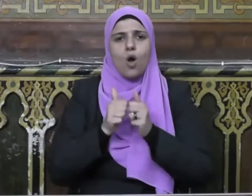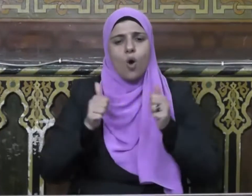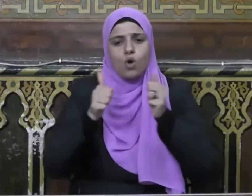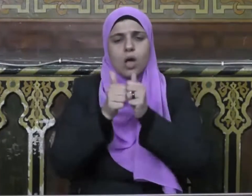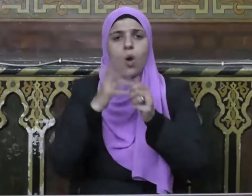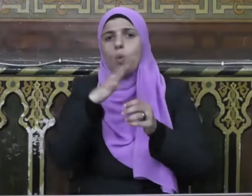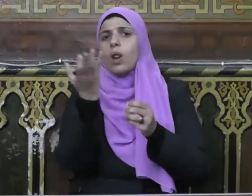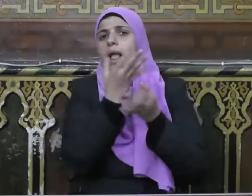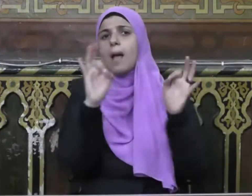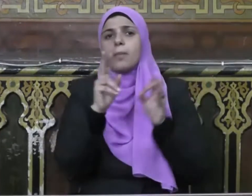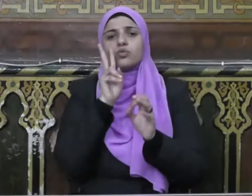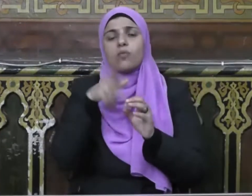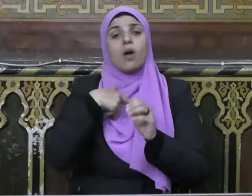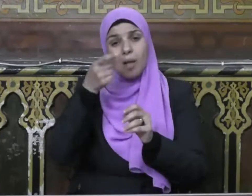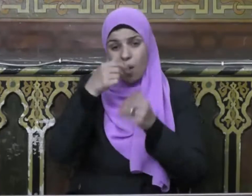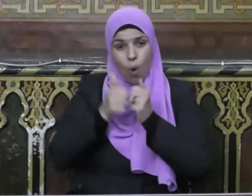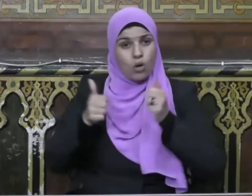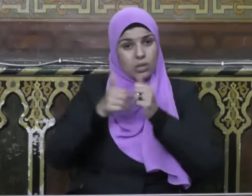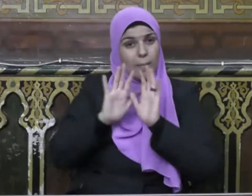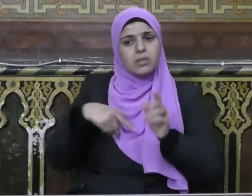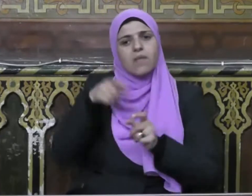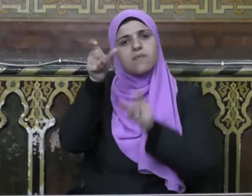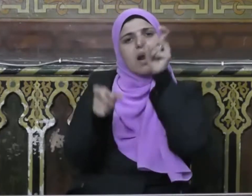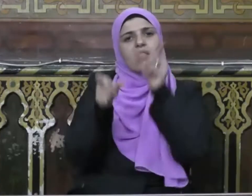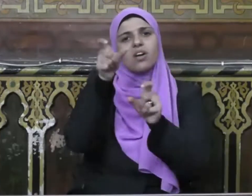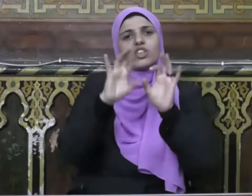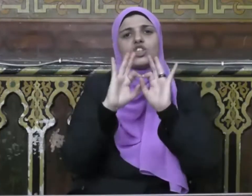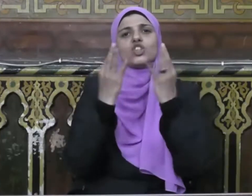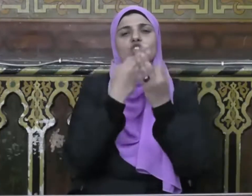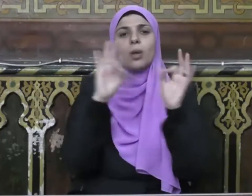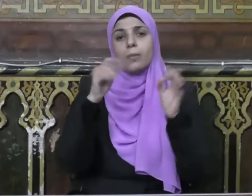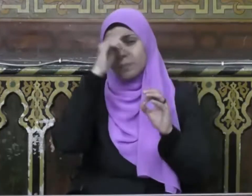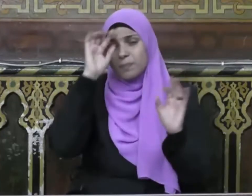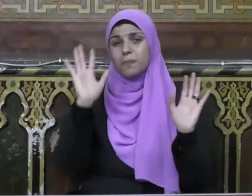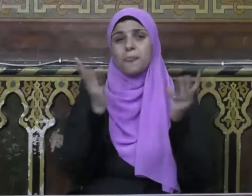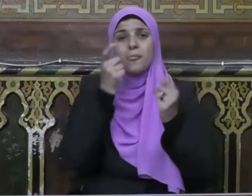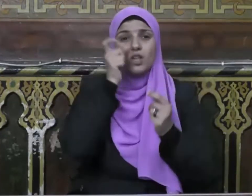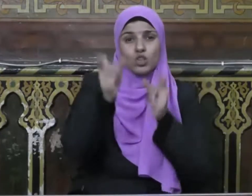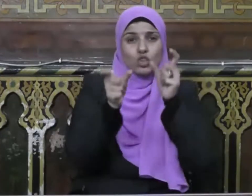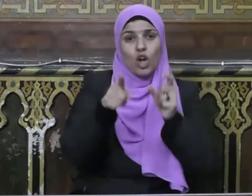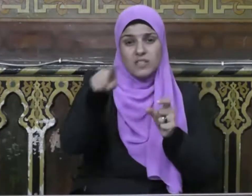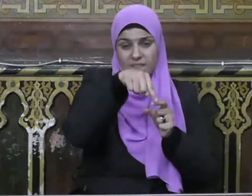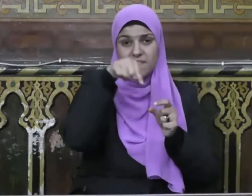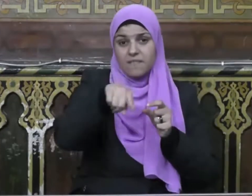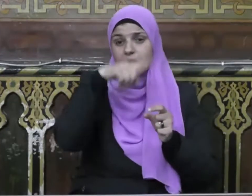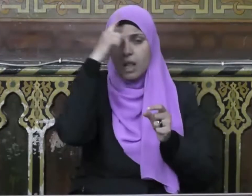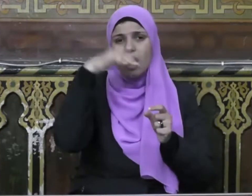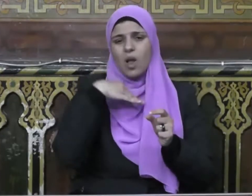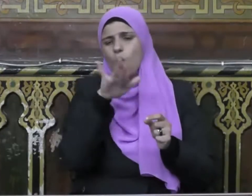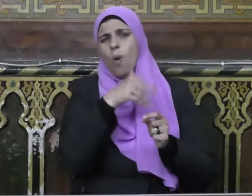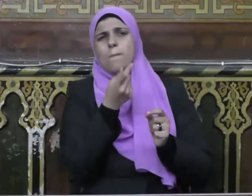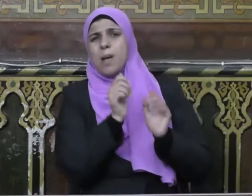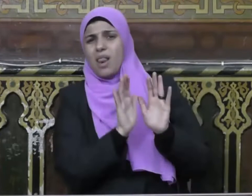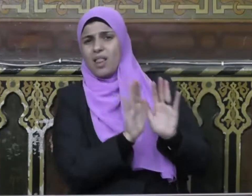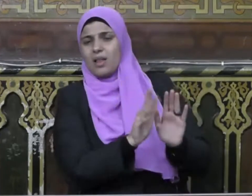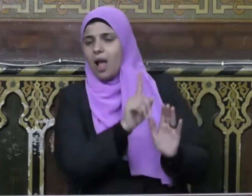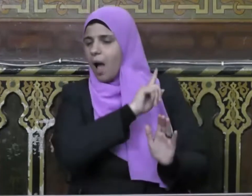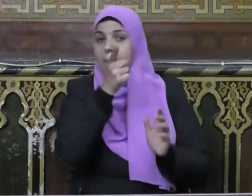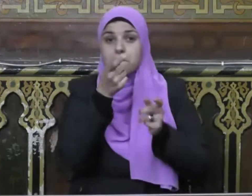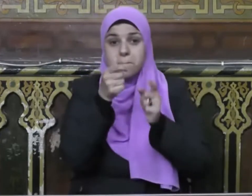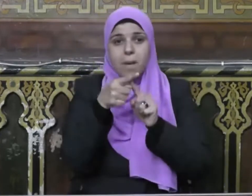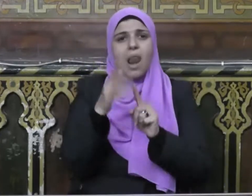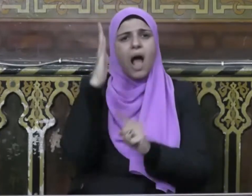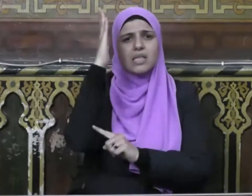وعلى الأفراد جميعا فلا أحد ينكر مال المال من أهمية